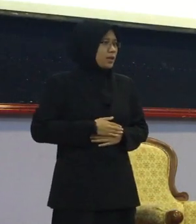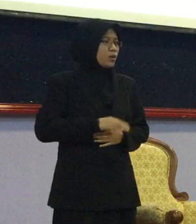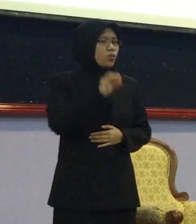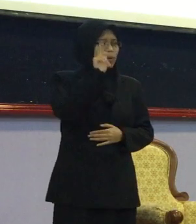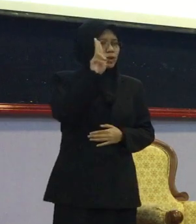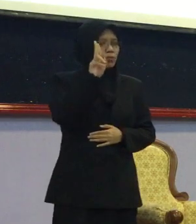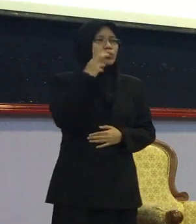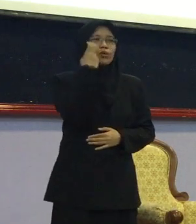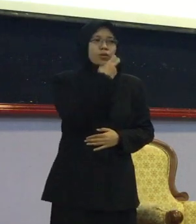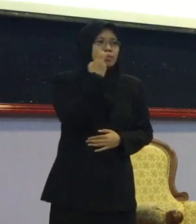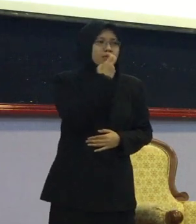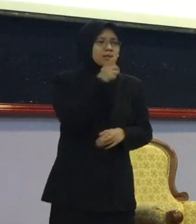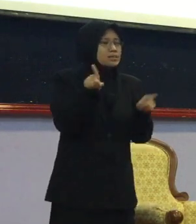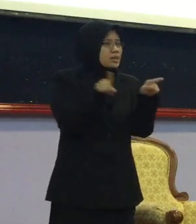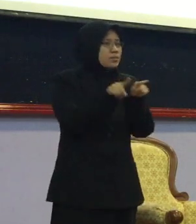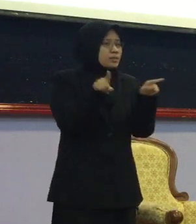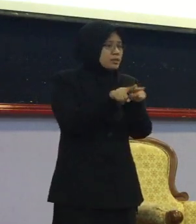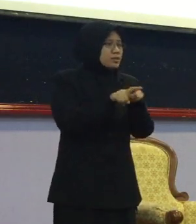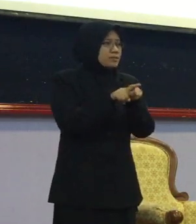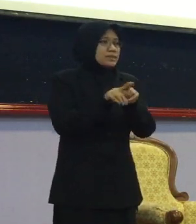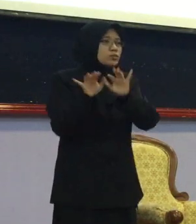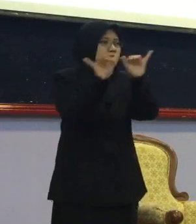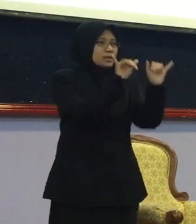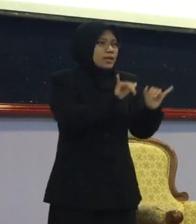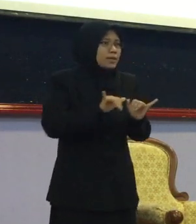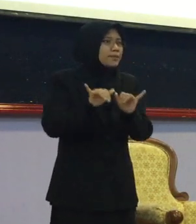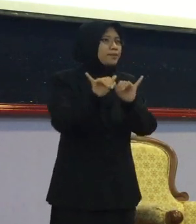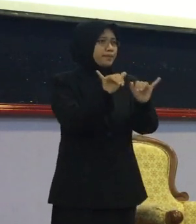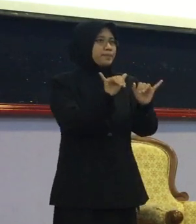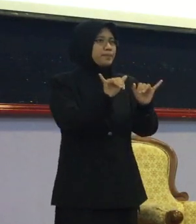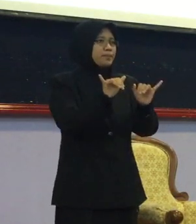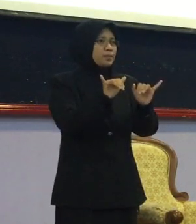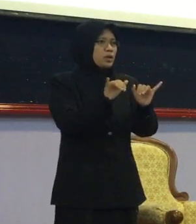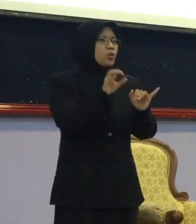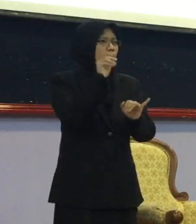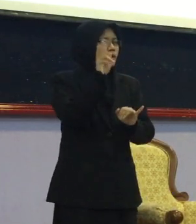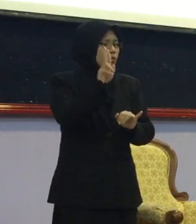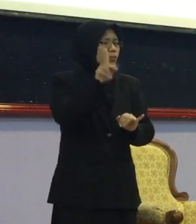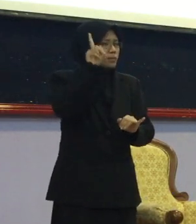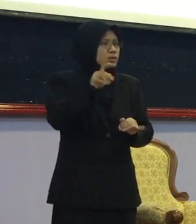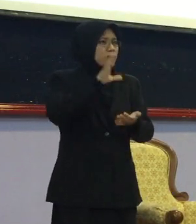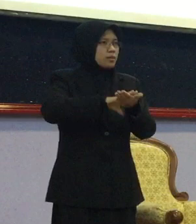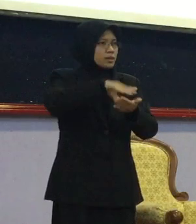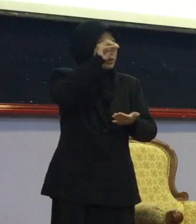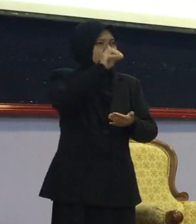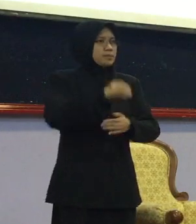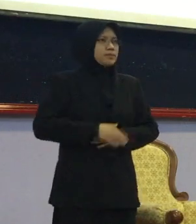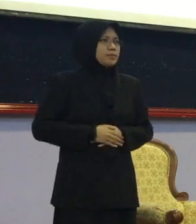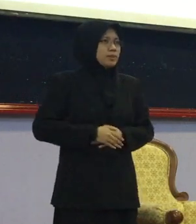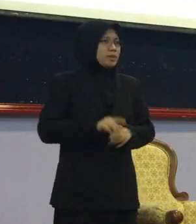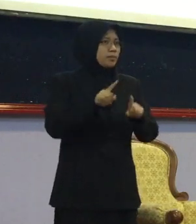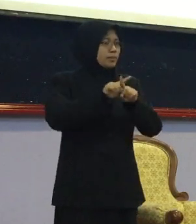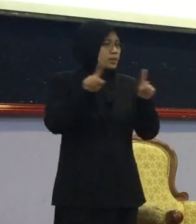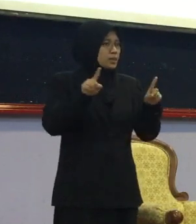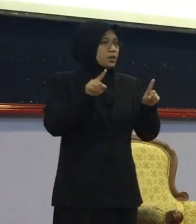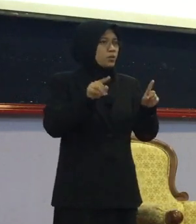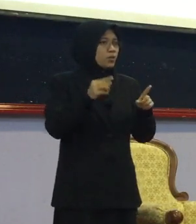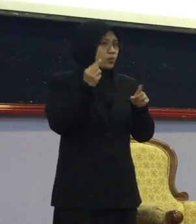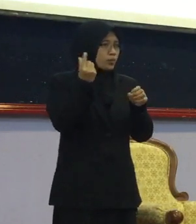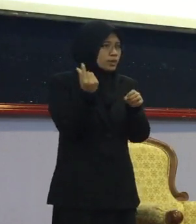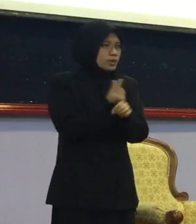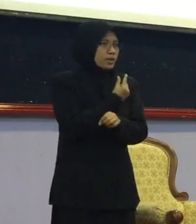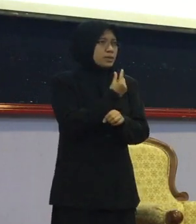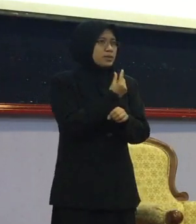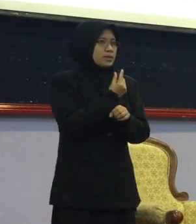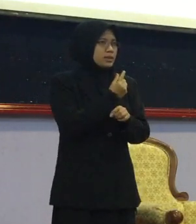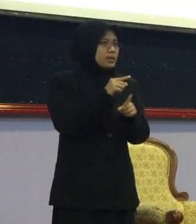Jadi Kita normal Dan mereka pun Orang-orang upaya pun normal Tapi kita guna istilah Orang-orang upaya Dan orang